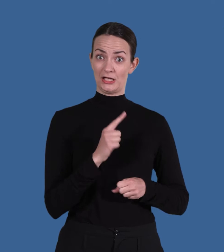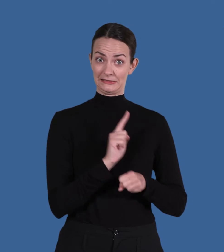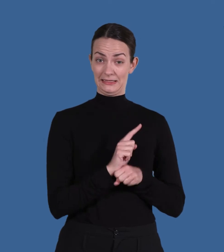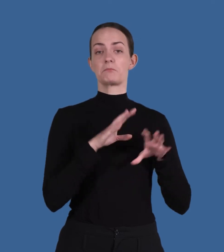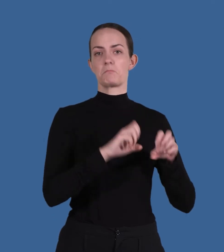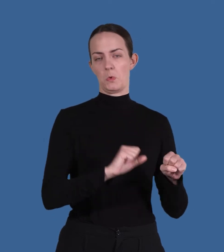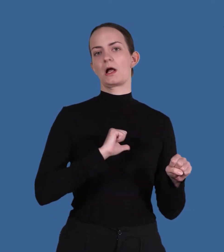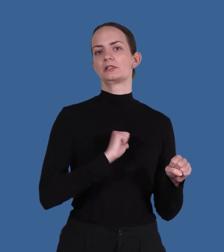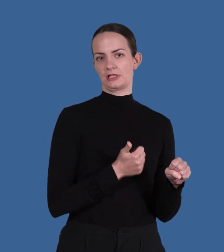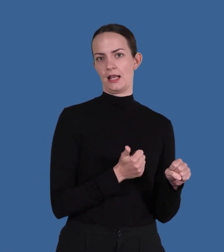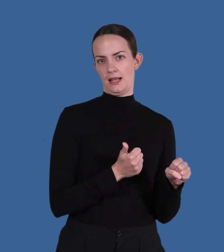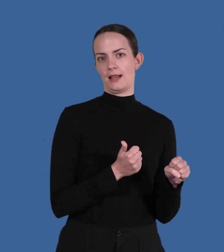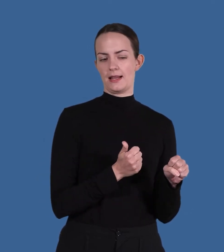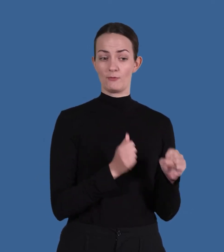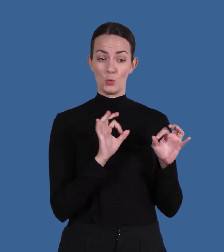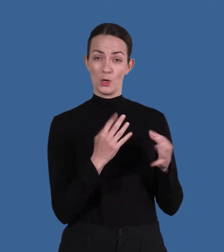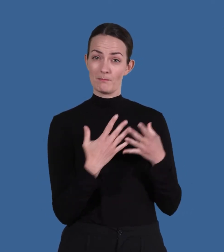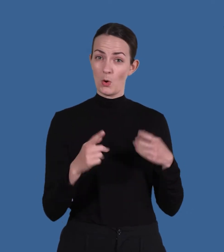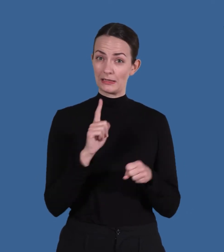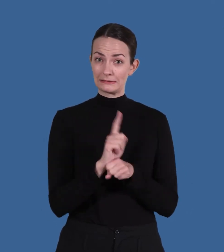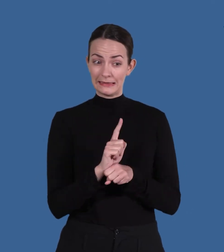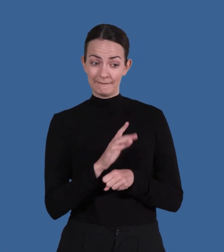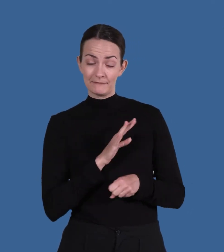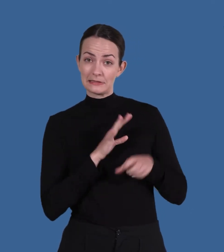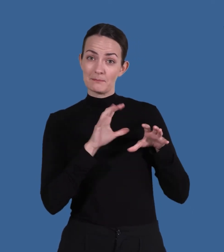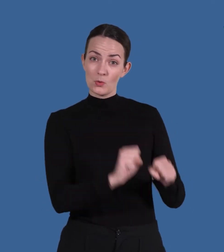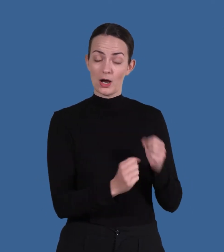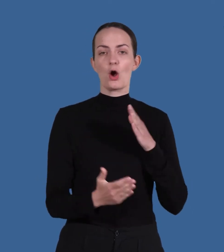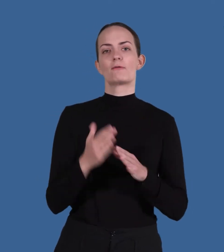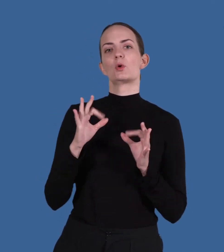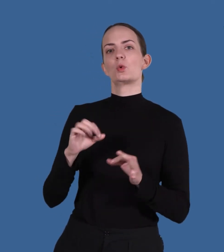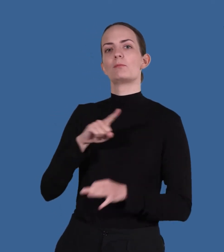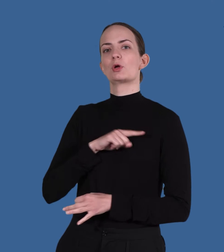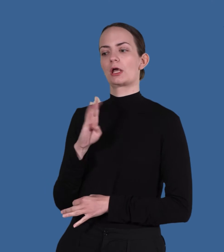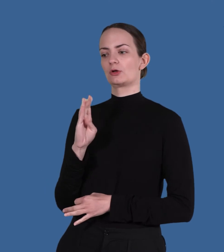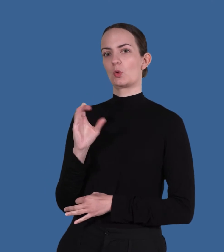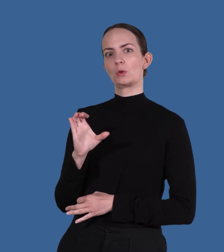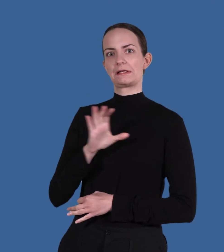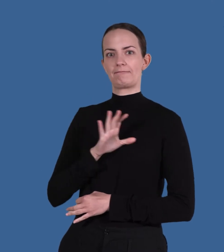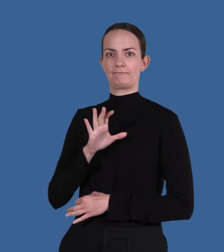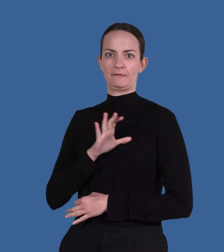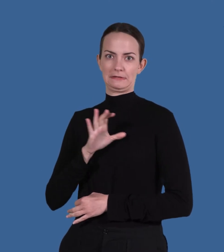du själv Hur många tider som finns beror på hur mycket vaccin Region Västerbotten får varje vecka